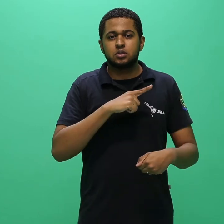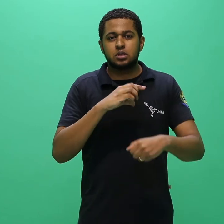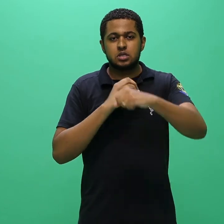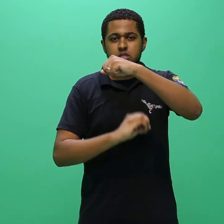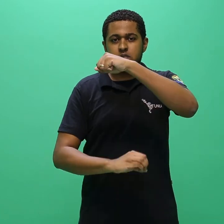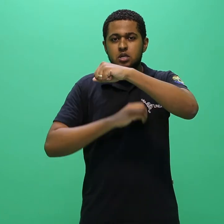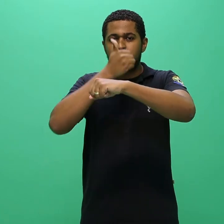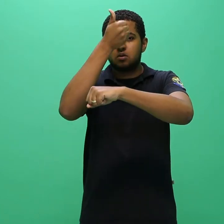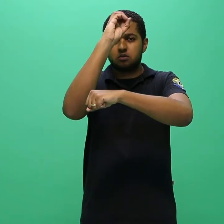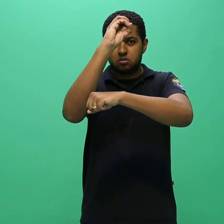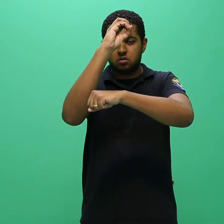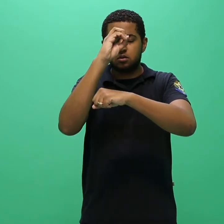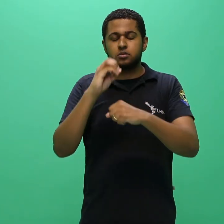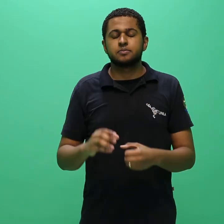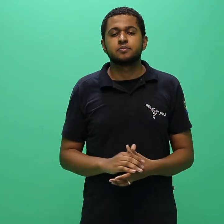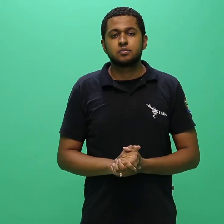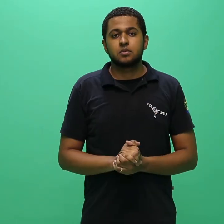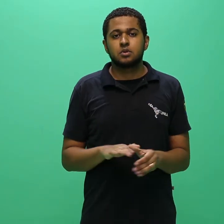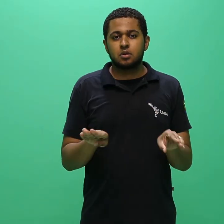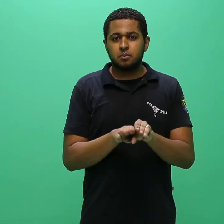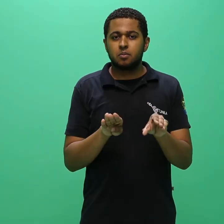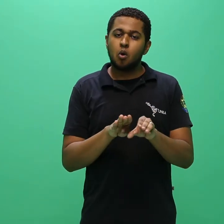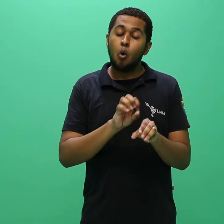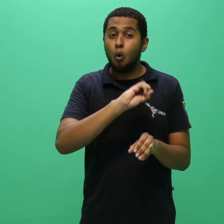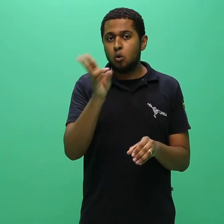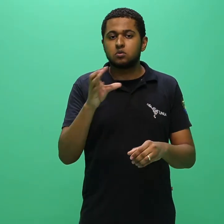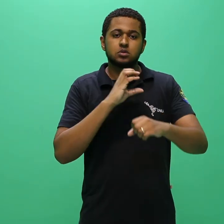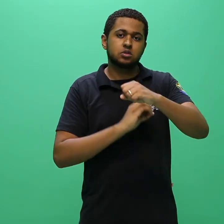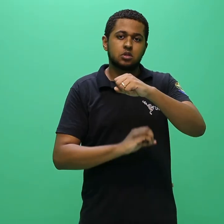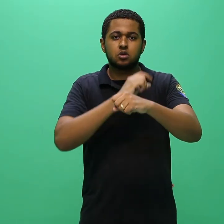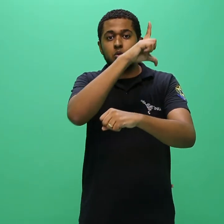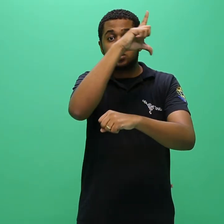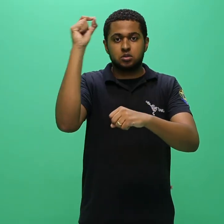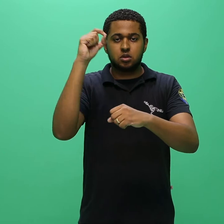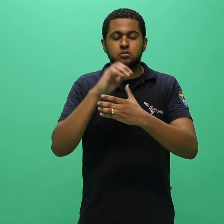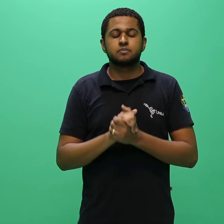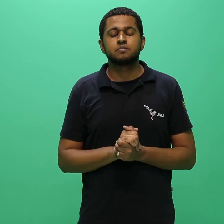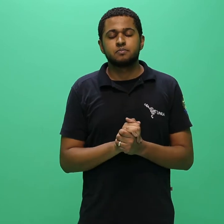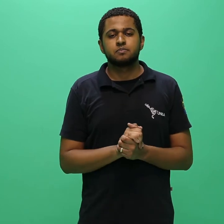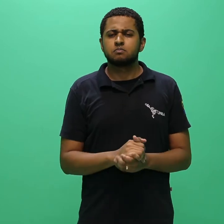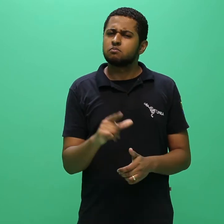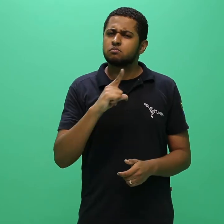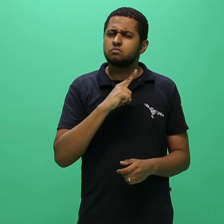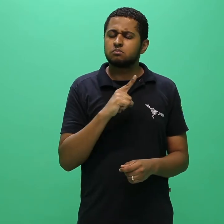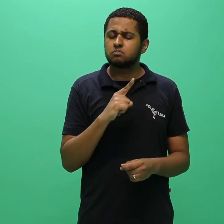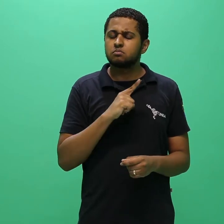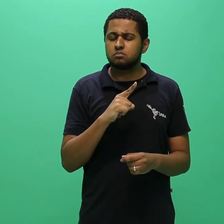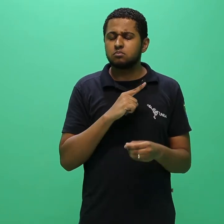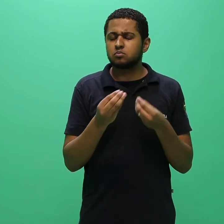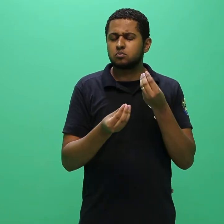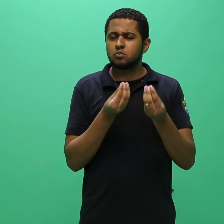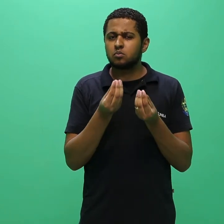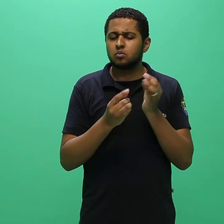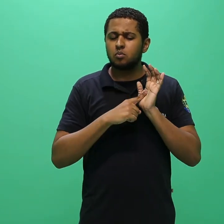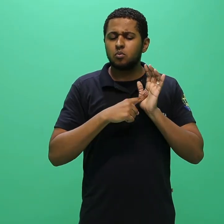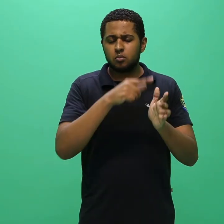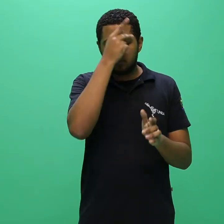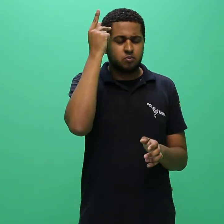candidatos cujas instituições de origem adotam escala diversa deverão enviar declaração